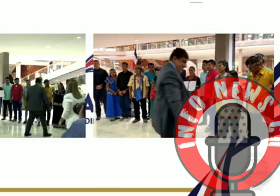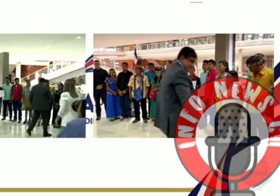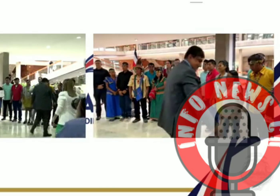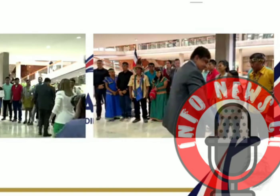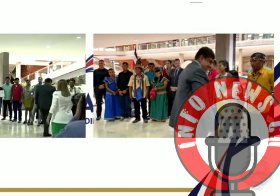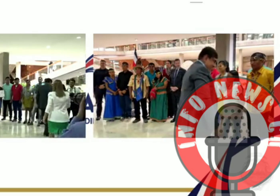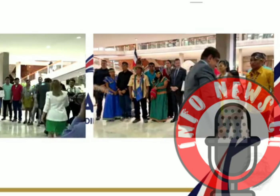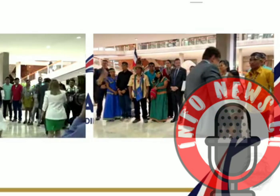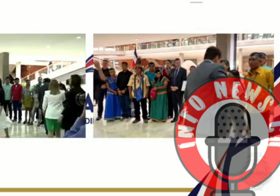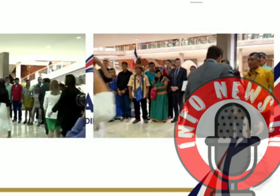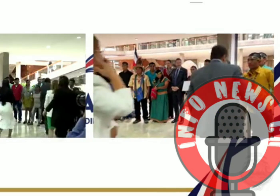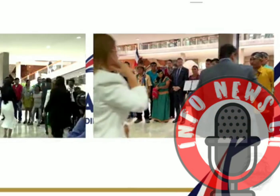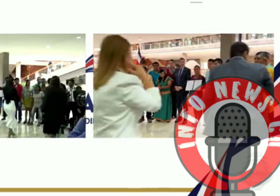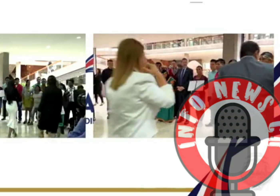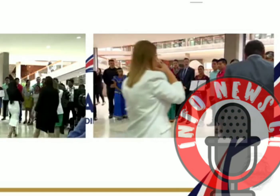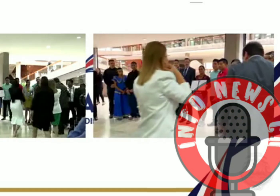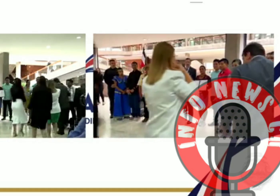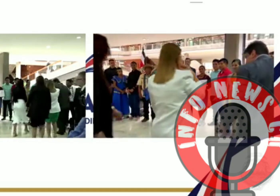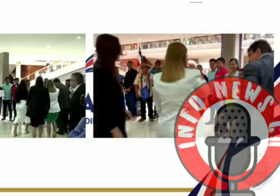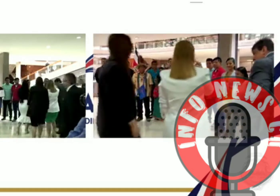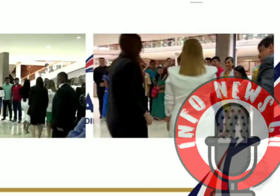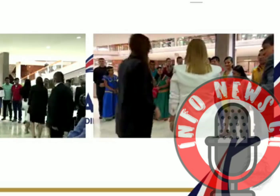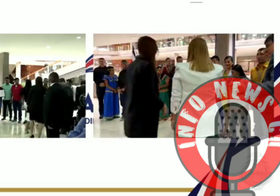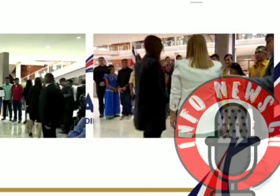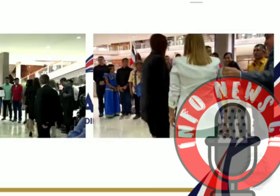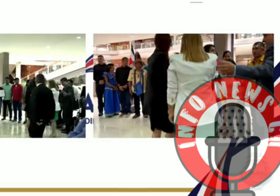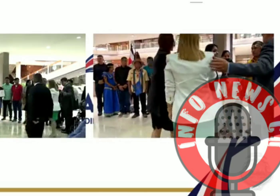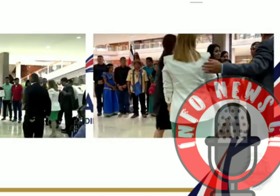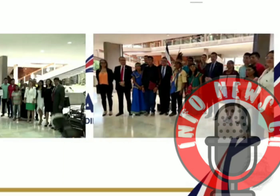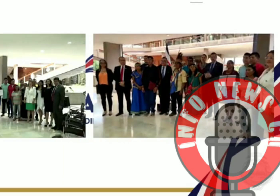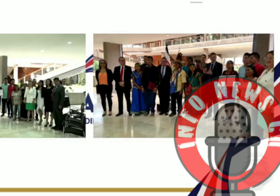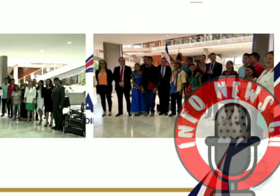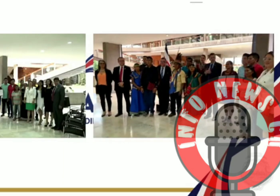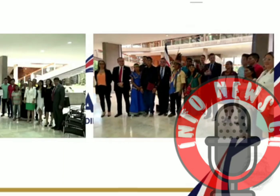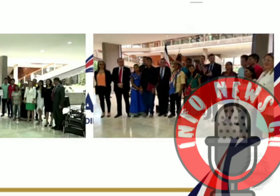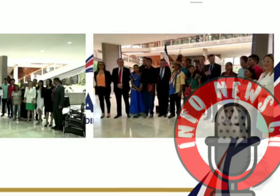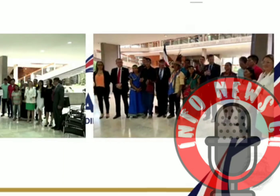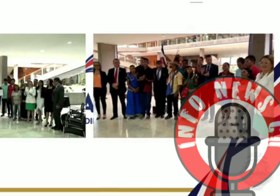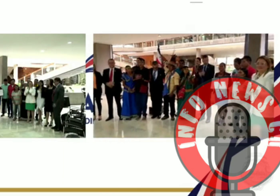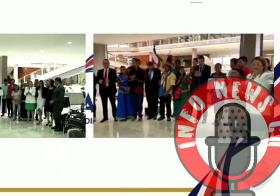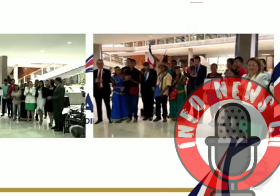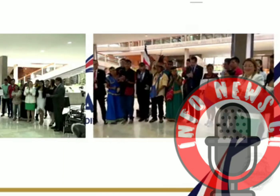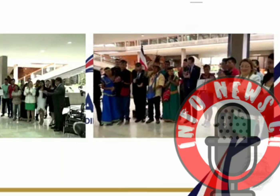niños. Venga. Ahí se acomodan. Un aplauso.